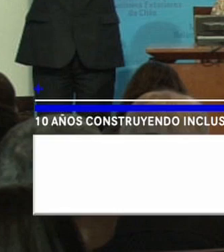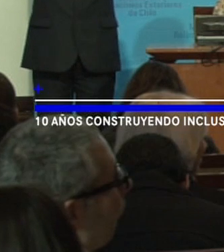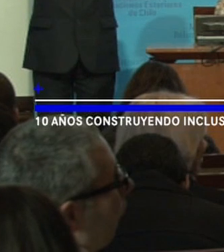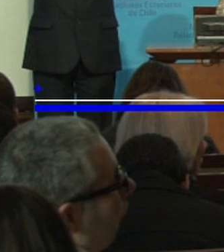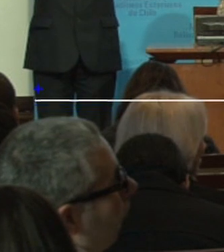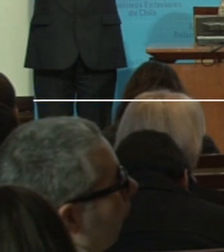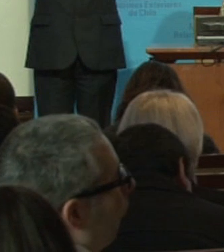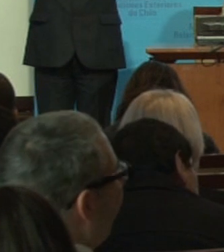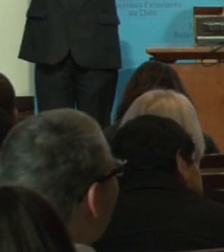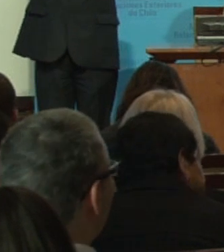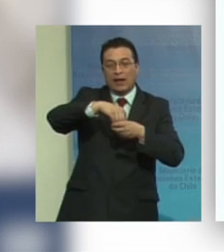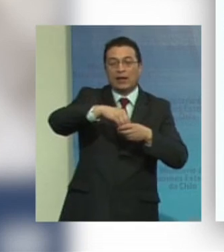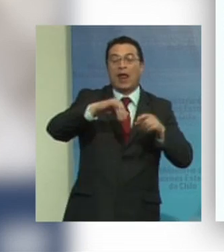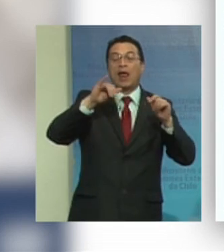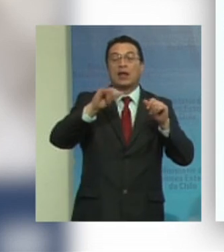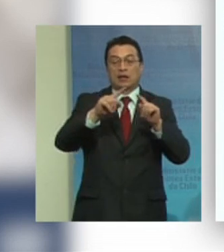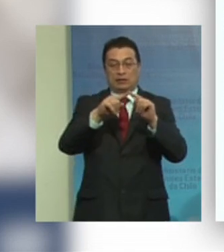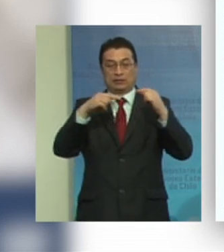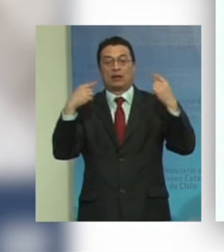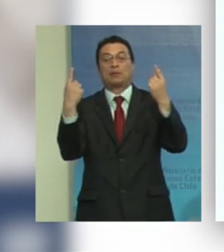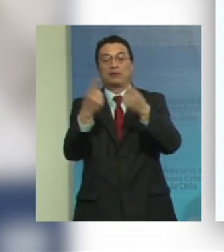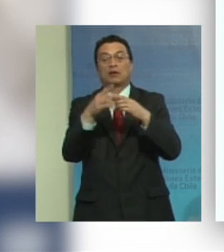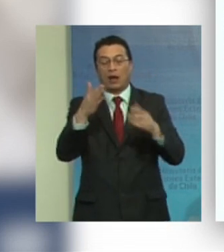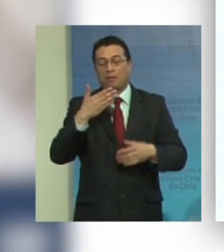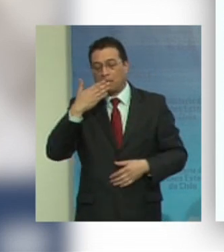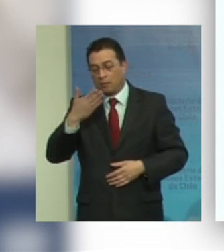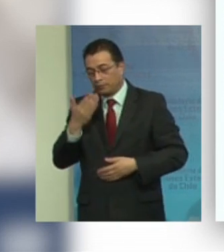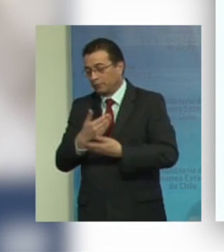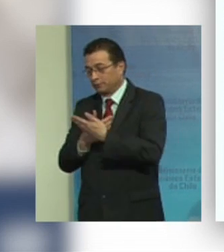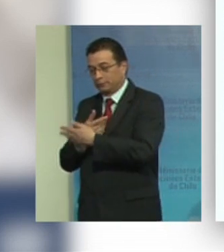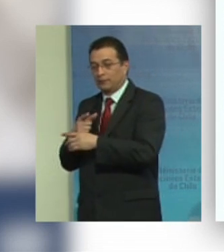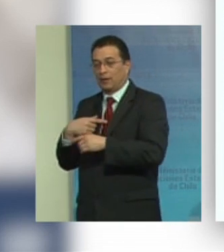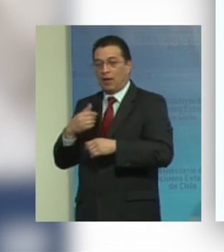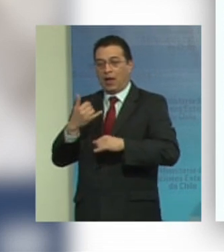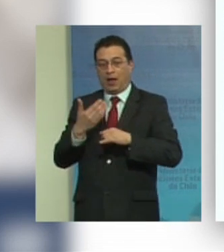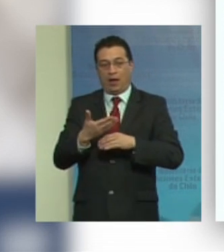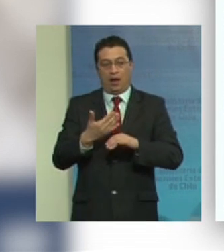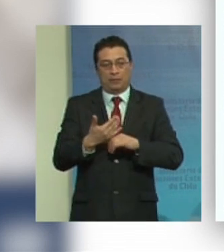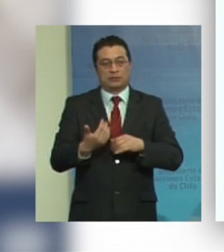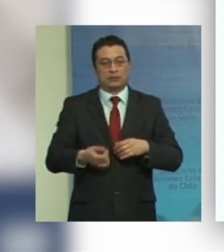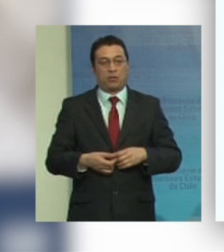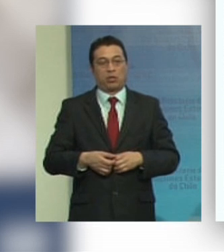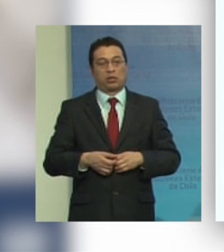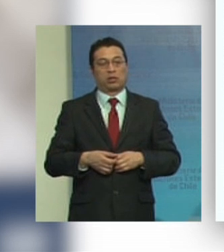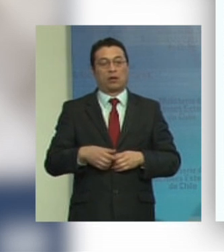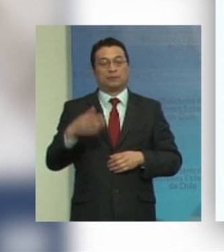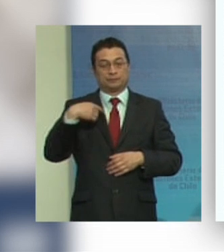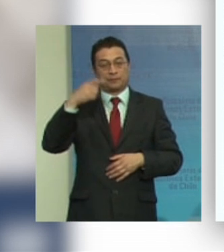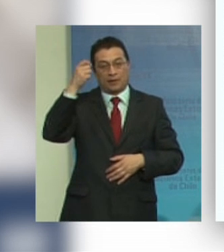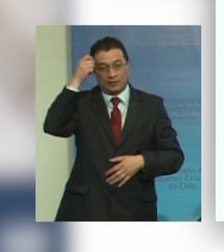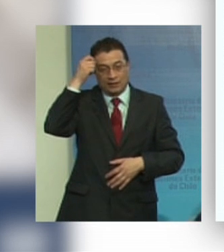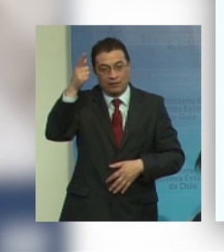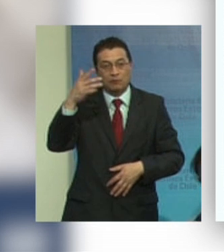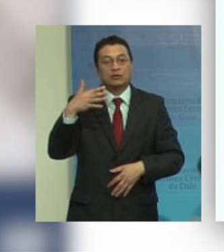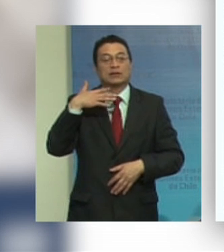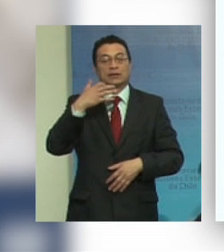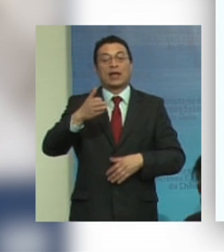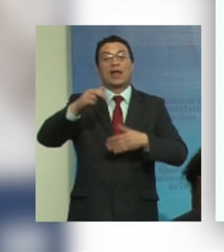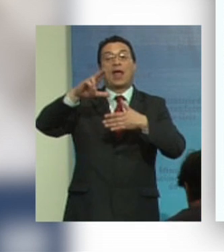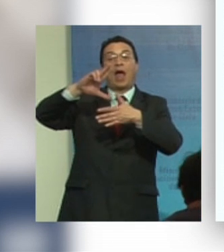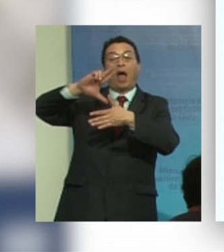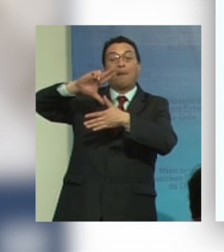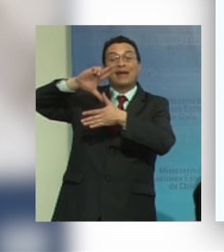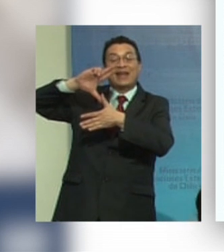transversal como fue también presentado ya por María Soledad sabemos que en América Latina las